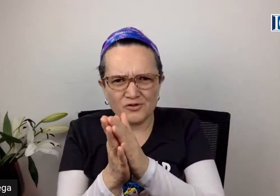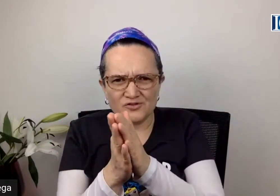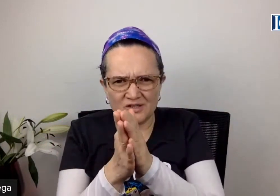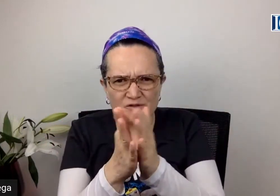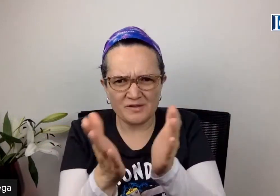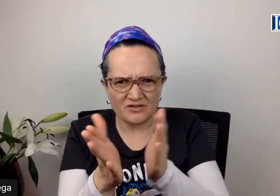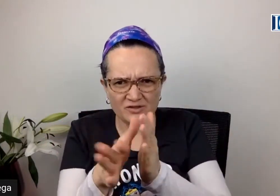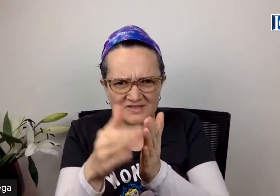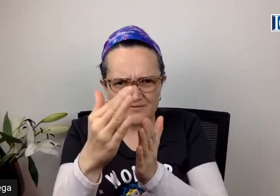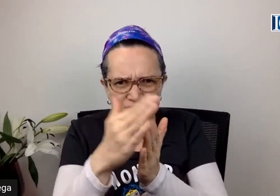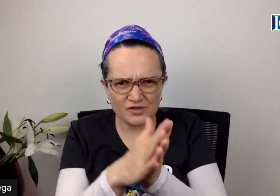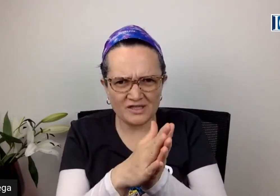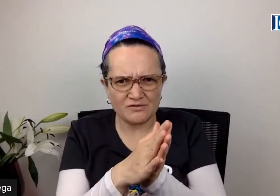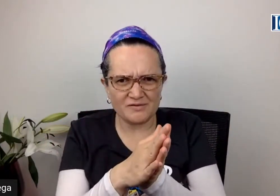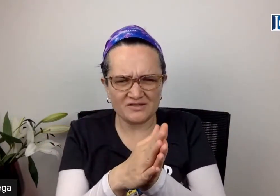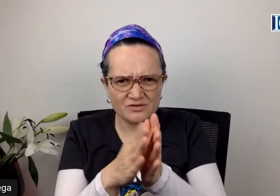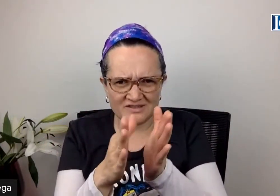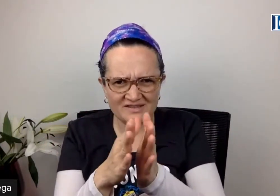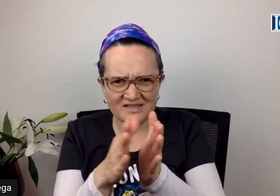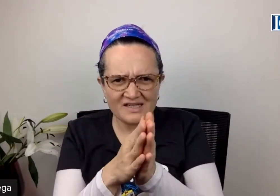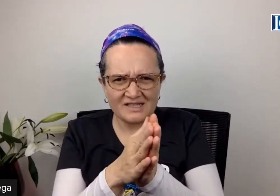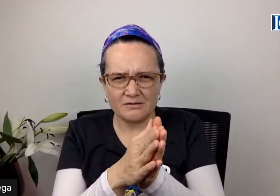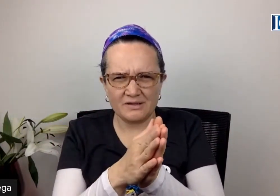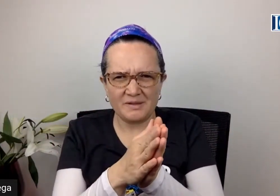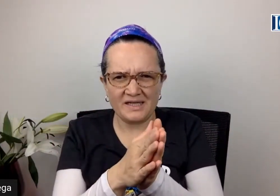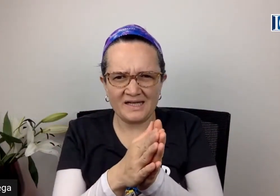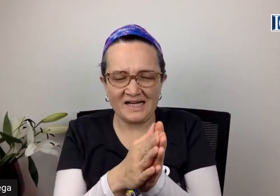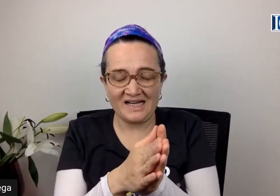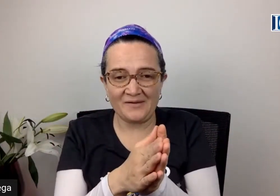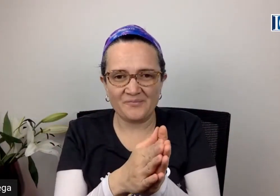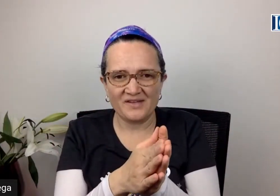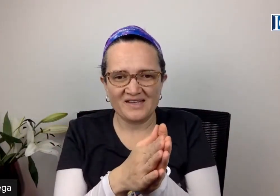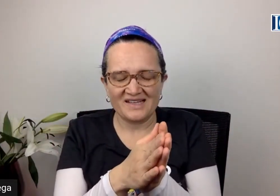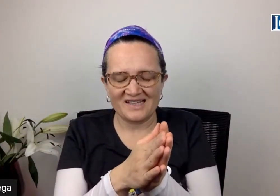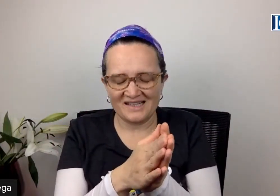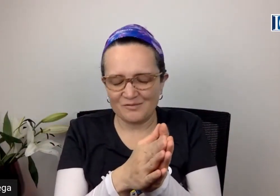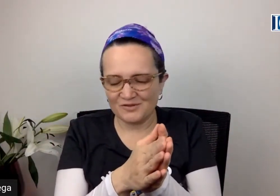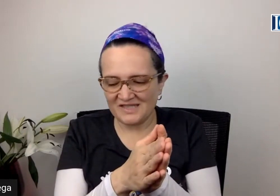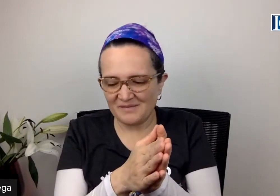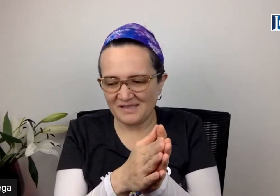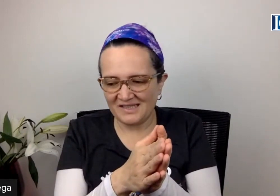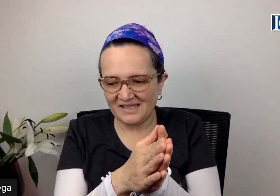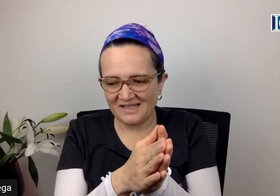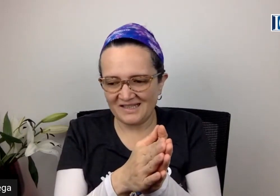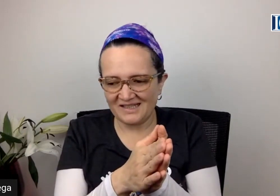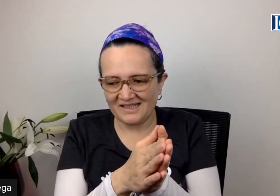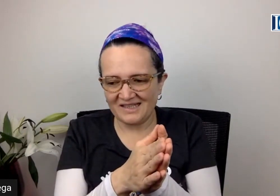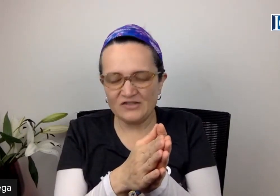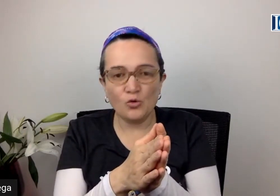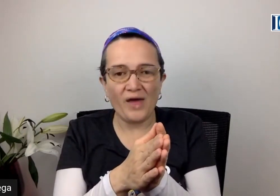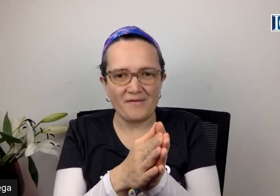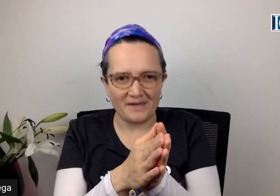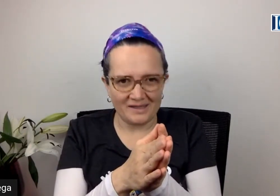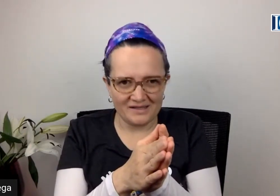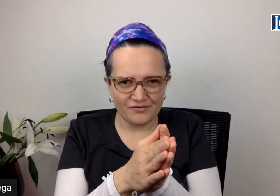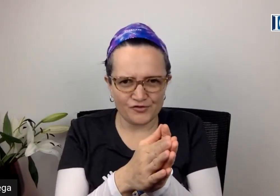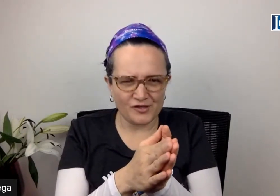del universo. Así funciona el universo y esta es la manera, ¿cómo se llama? Indudable en que funciona.